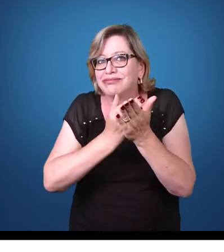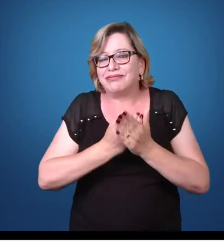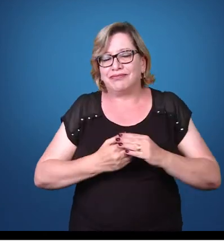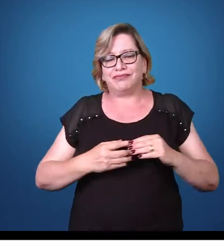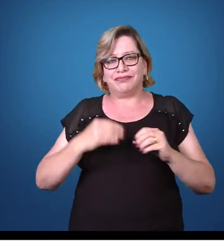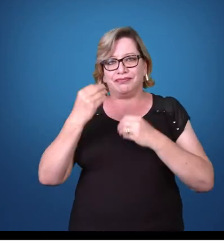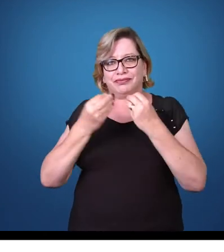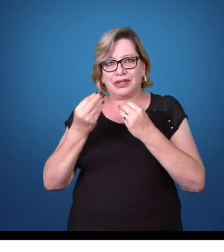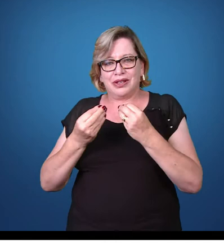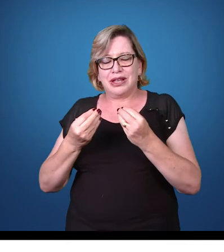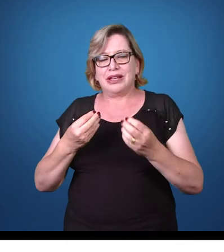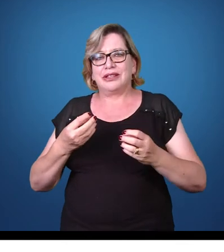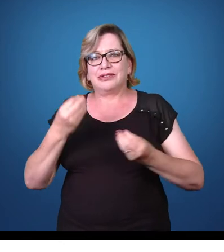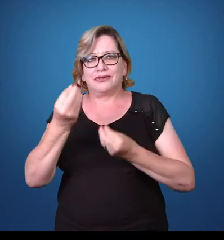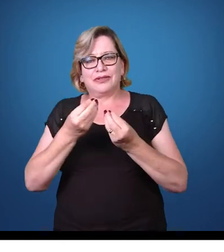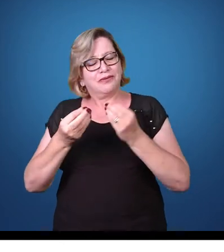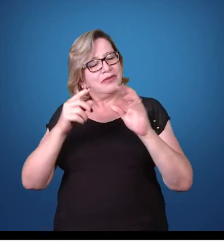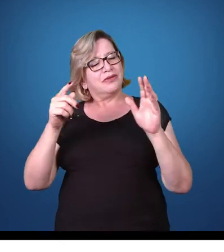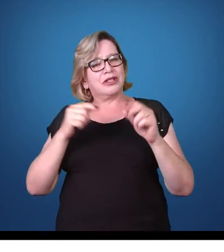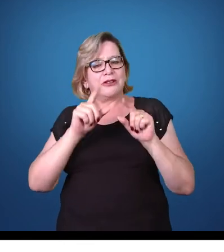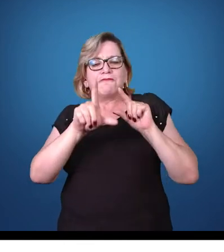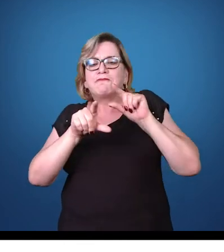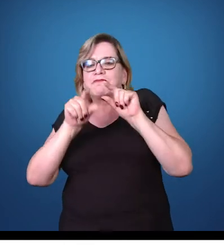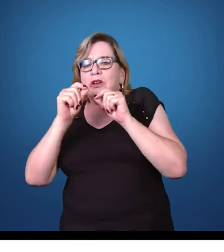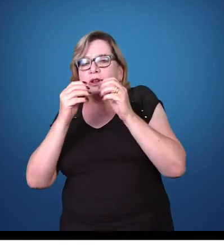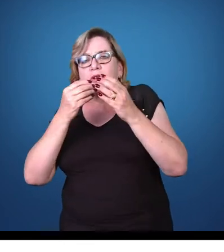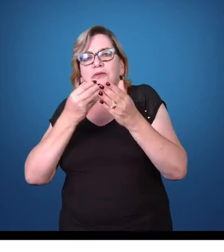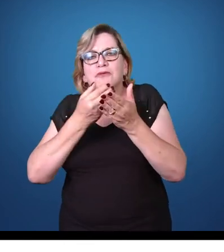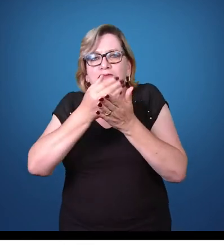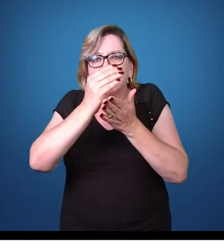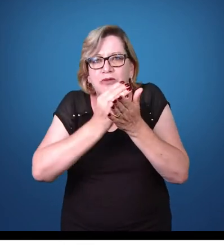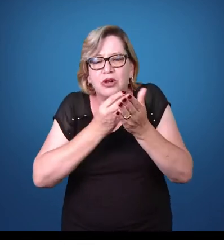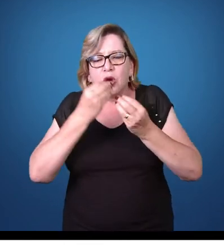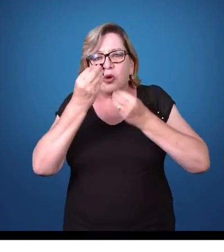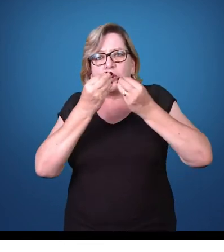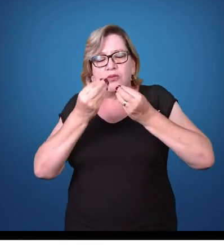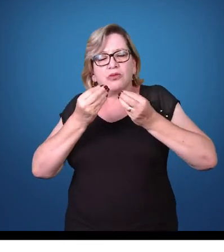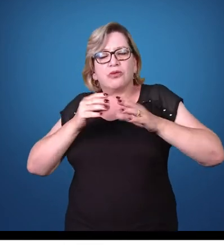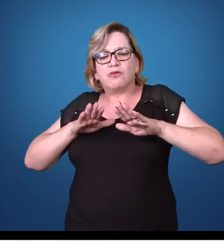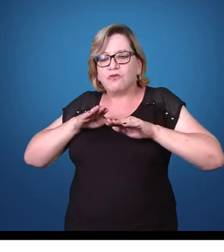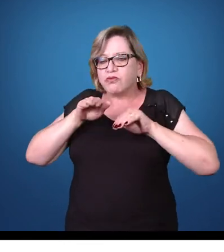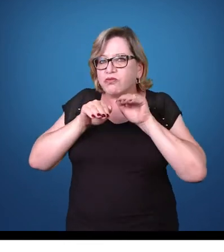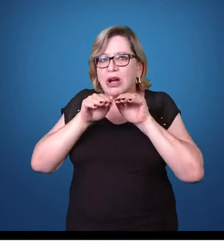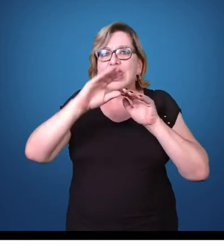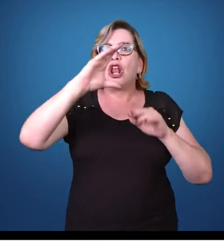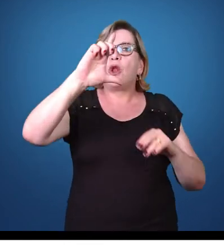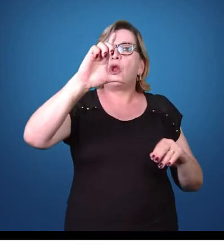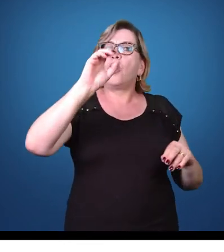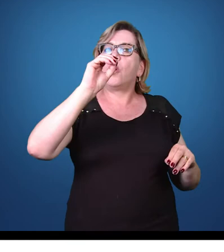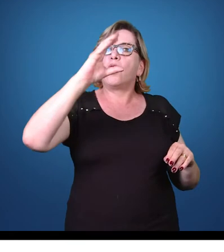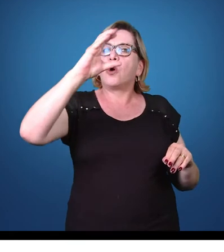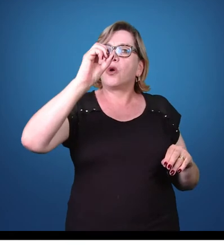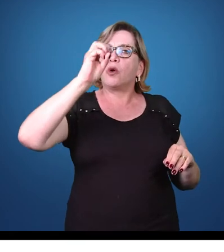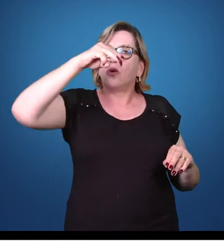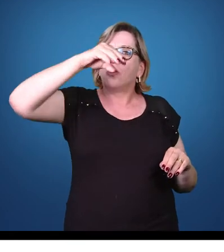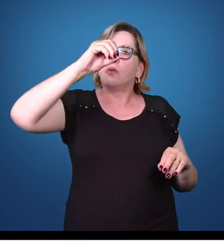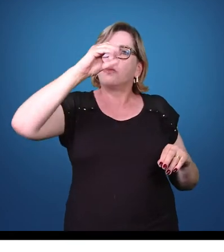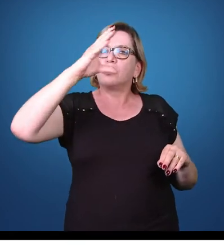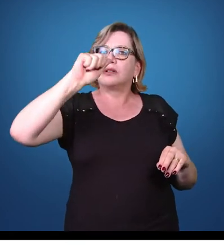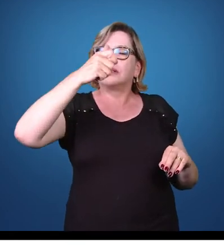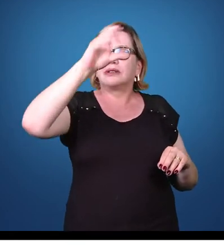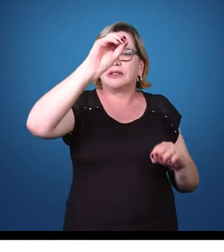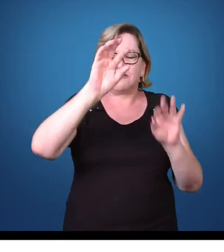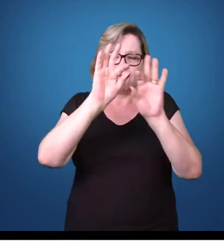Basicamente a classificação é feita em função da forma de locomoção. Essa é uma classificação popular, uma classificação